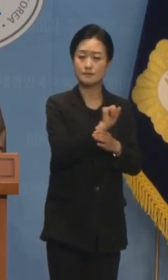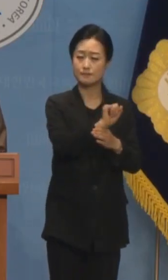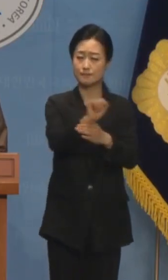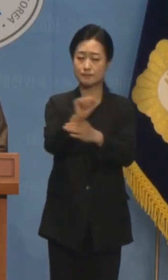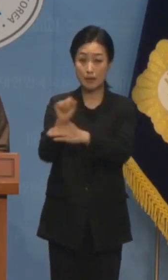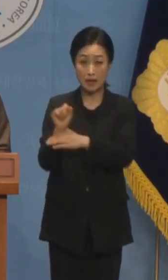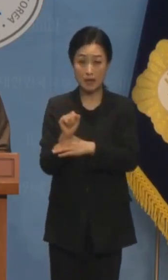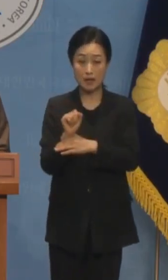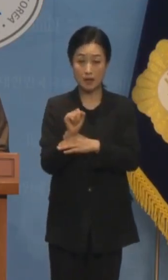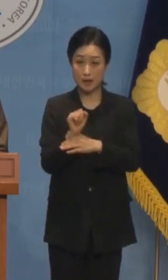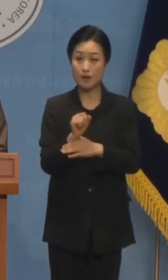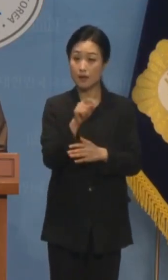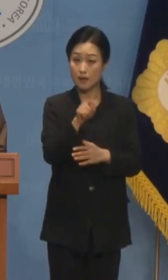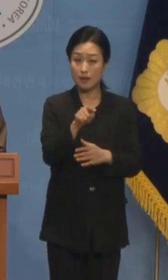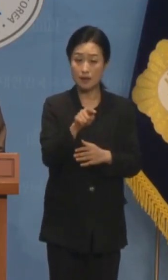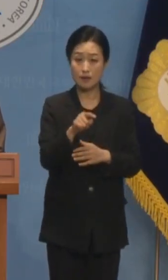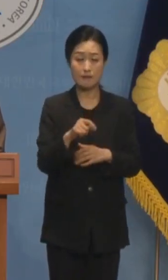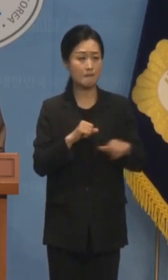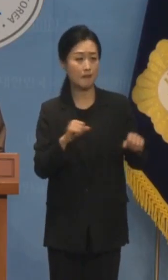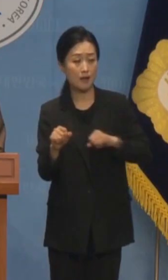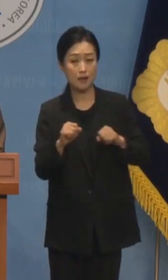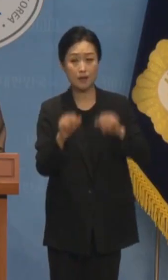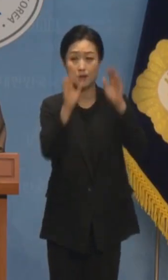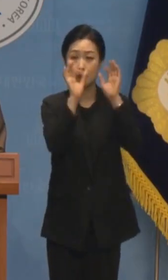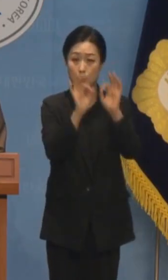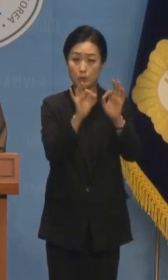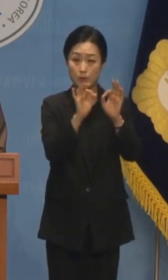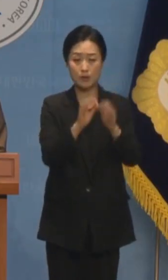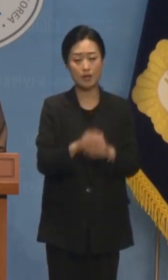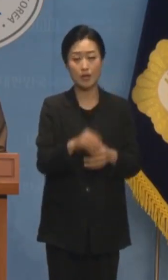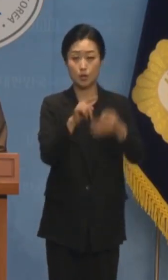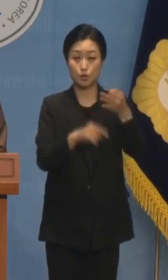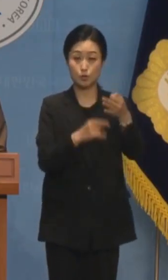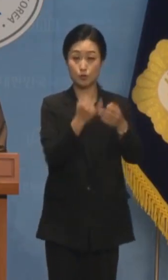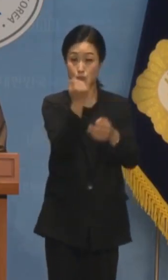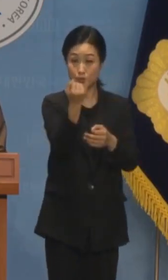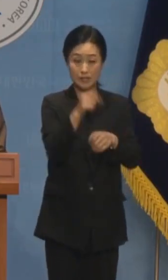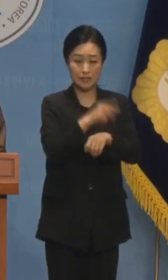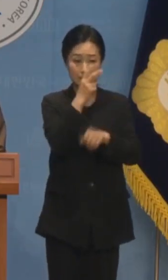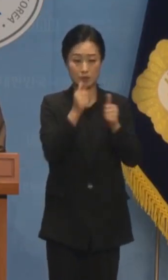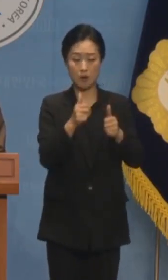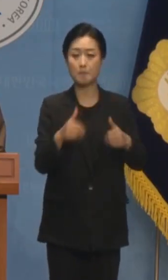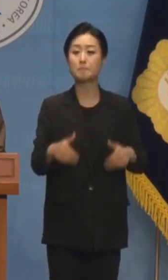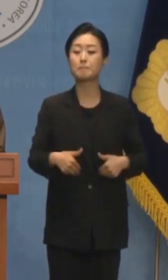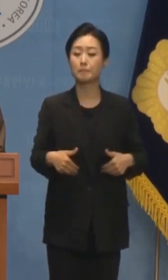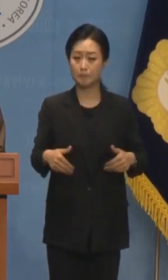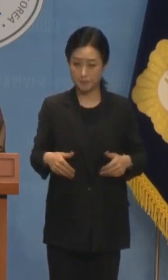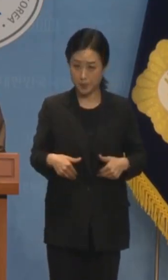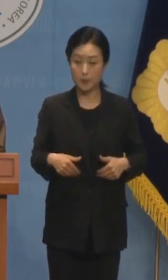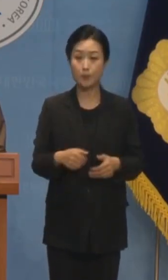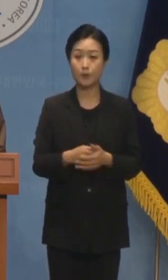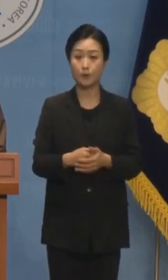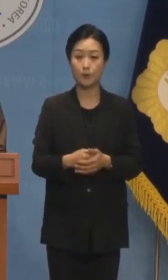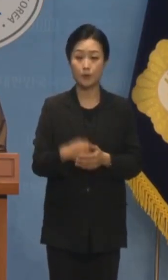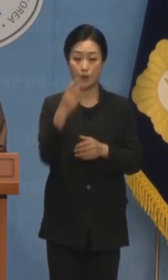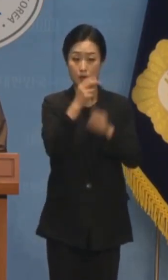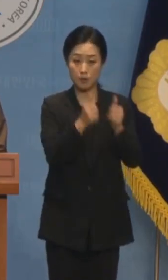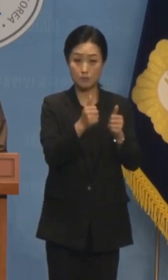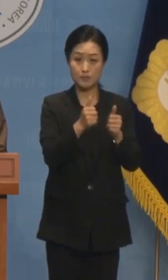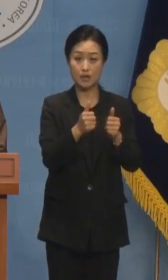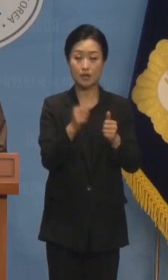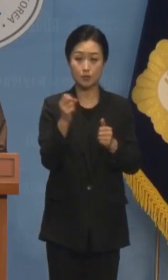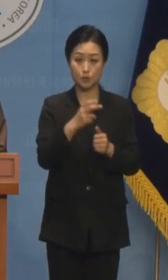김건희 여사의 거리낄 것 없는 행보가 바로 김건희 특검법의 필요성입니다 검찰 권익위